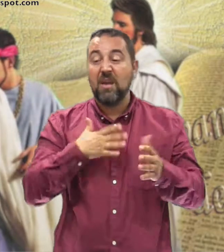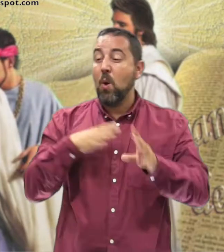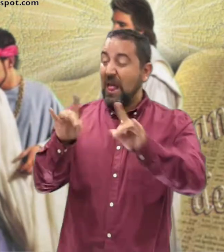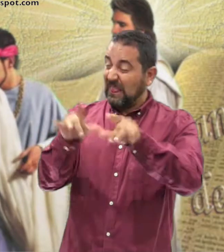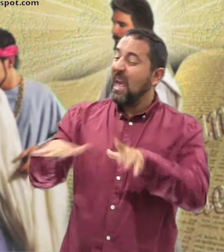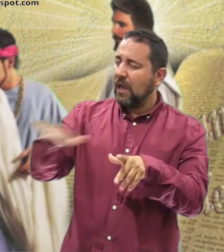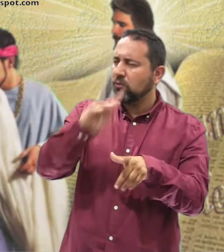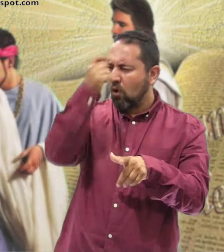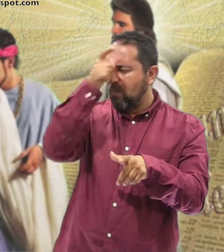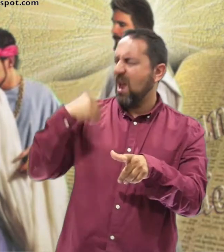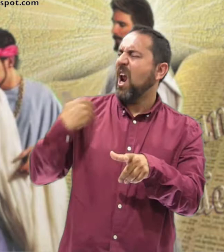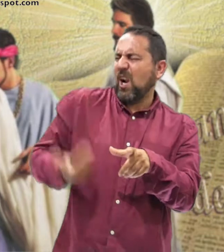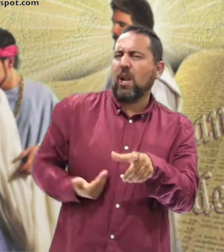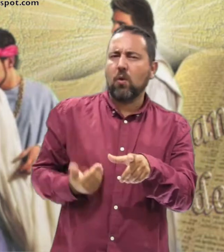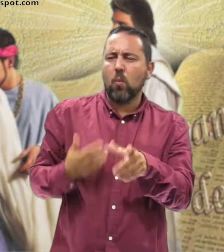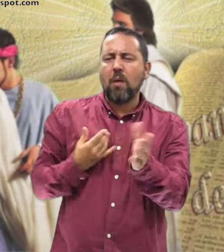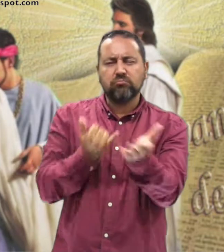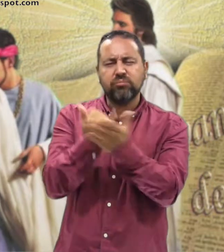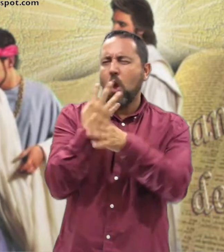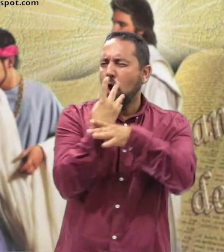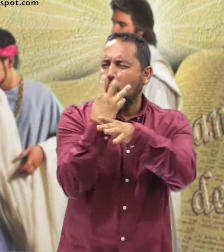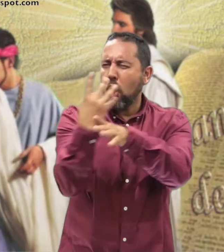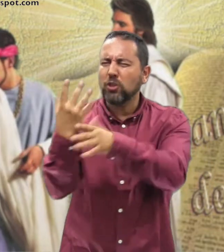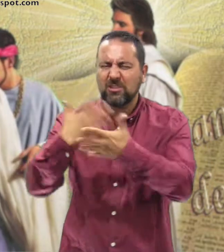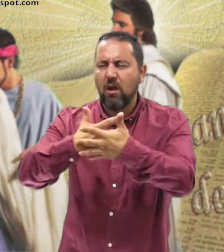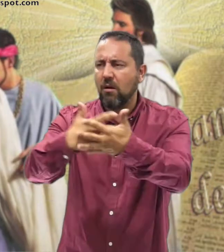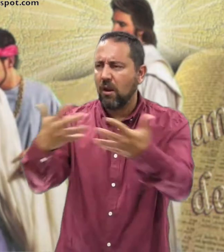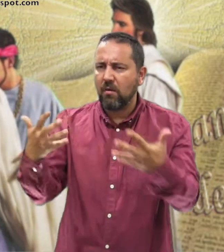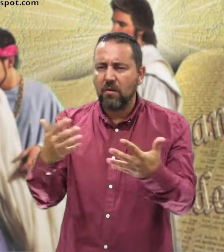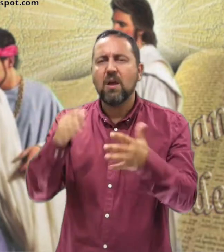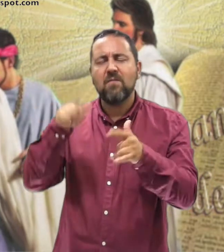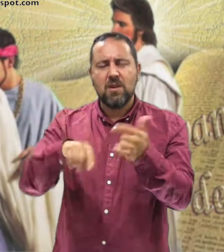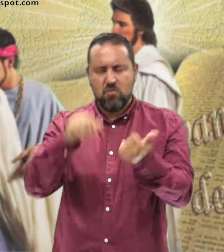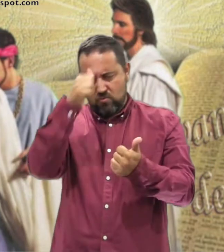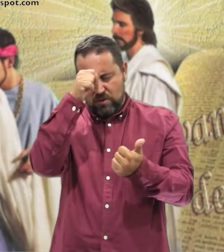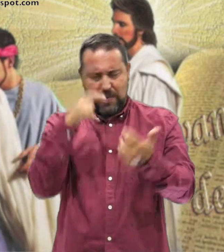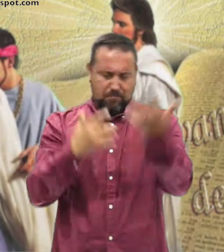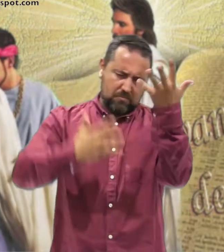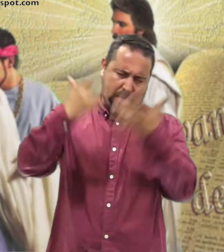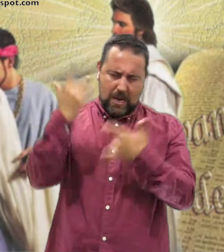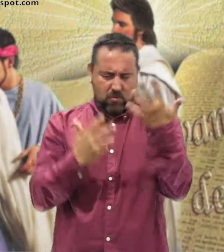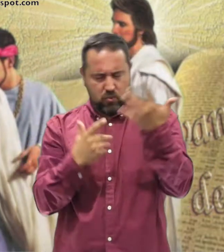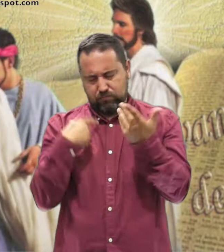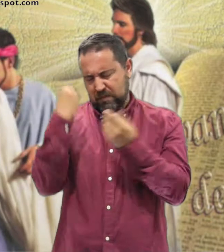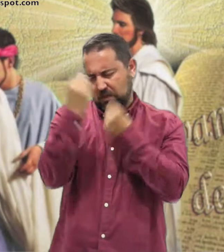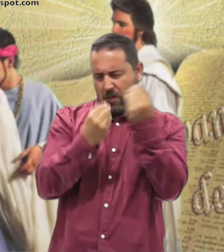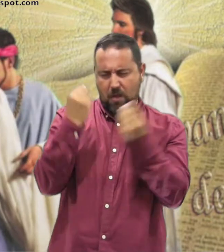Las tierras De un hombre rico Produjeron Una gran cosecha Y empezó A echar